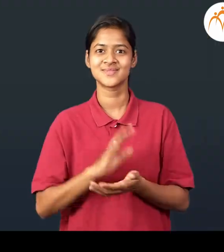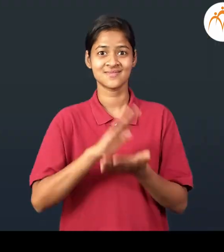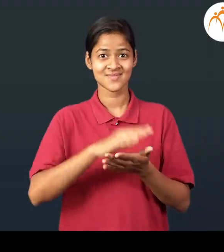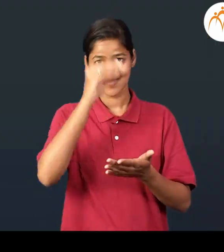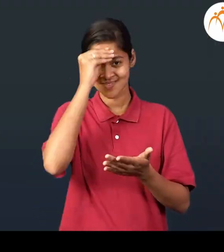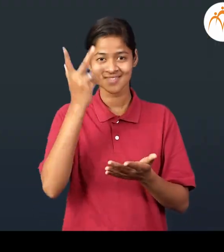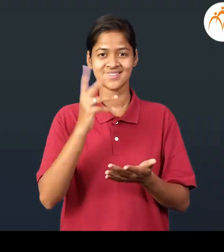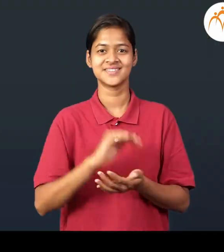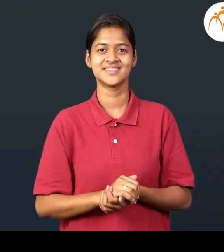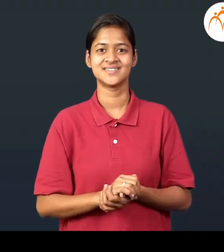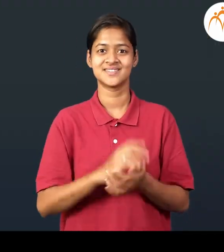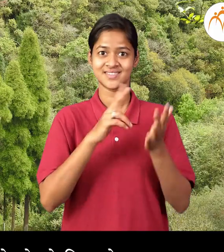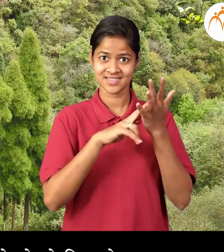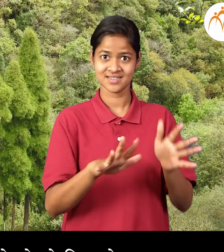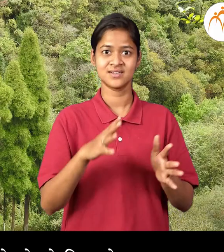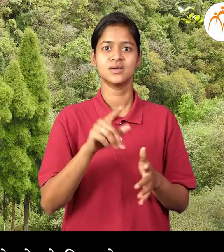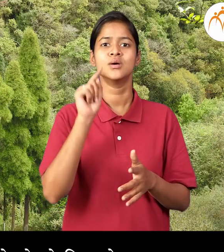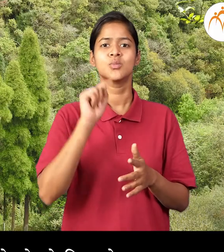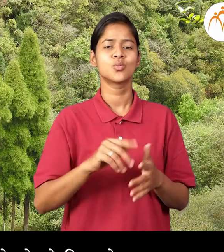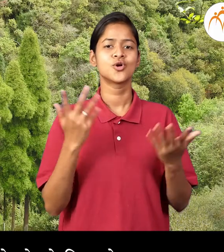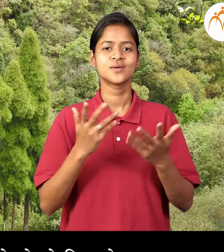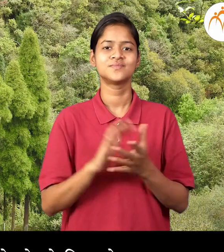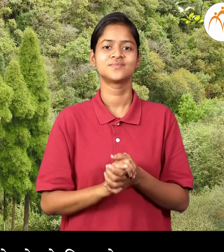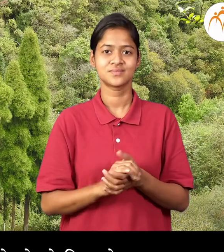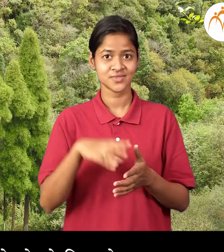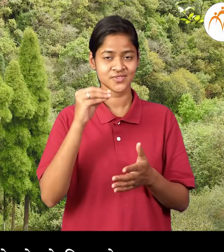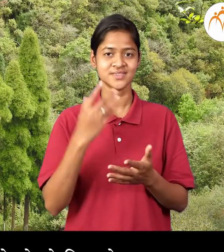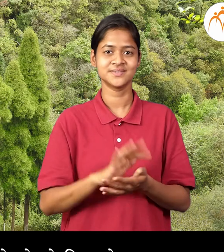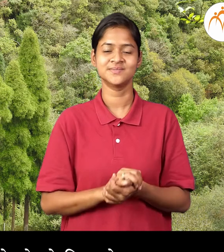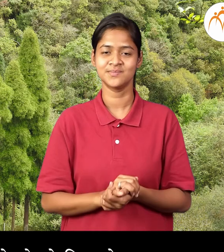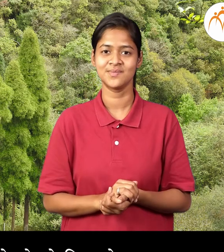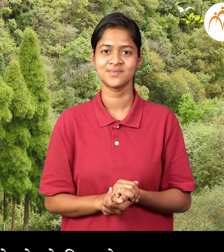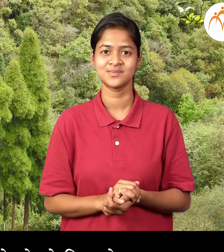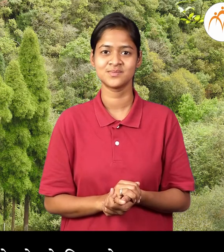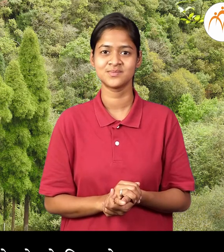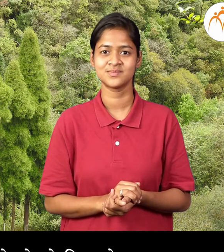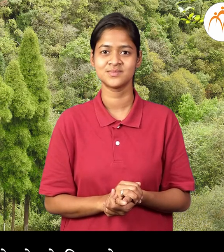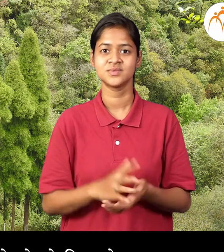अपन काई शिकलो? निसर गातिल घटक कोण ते ते शिकलो?